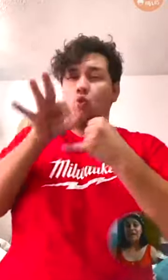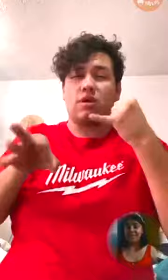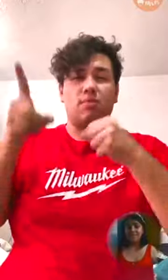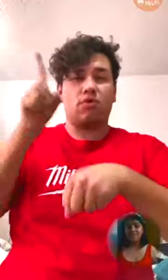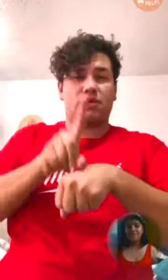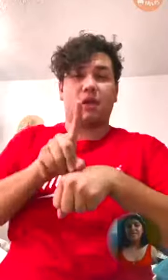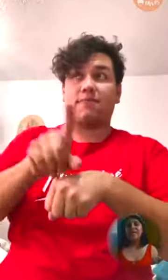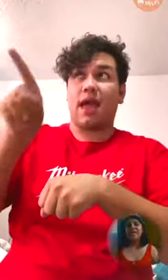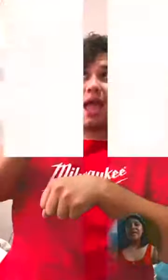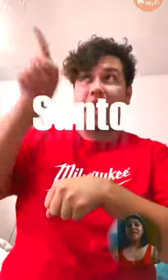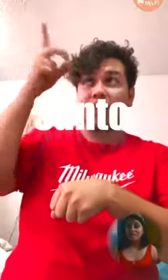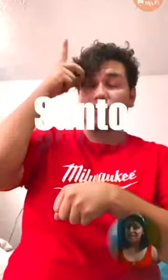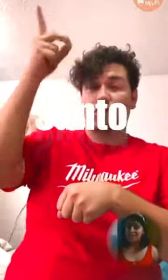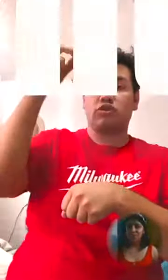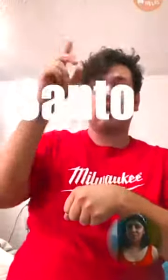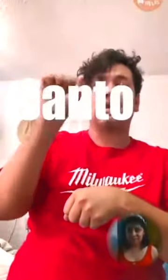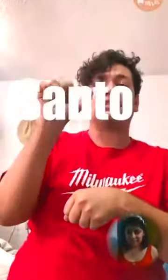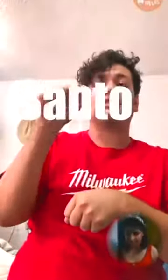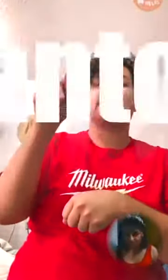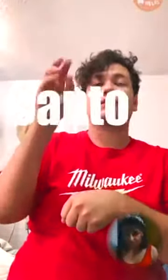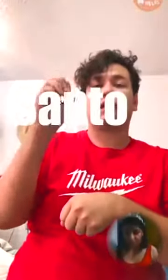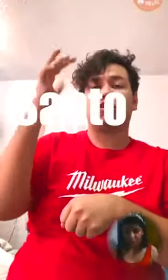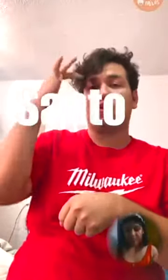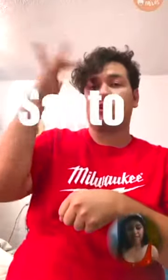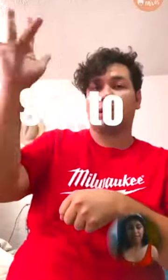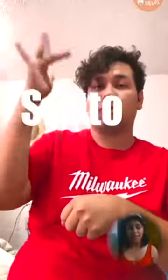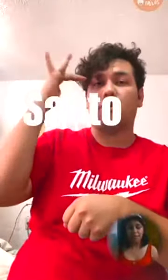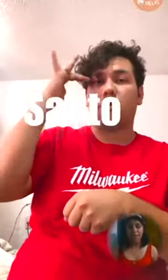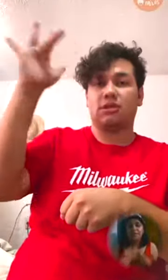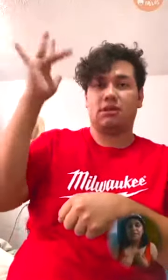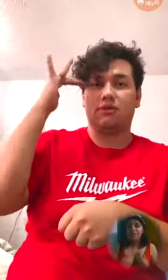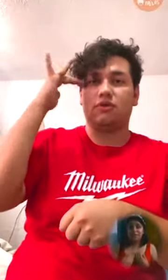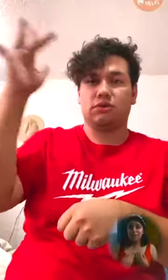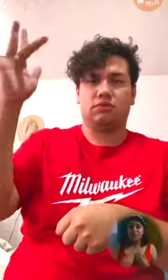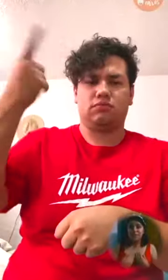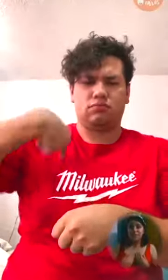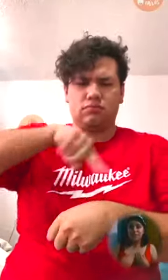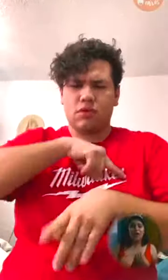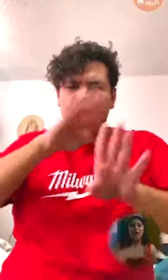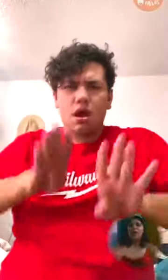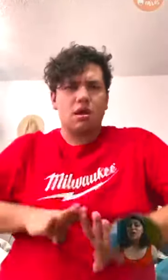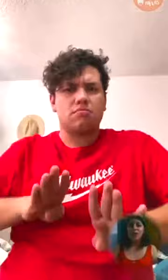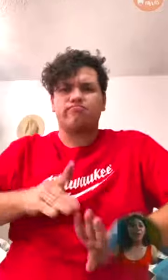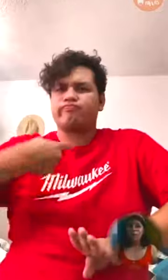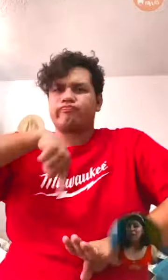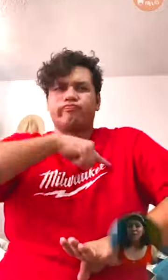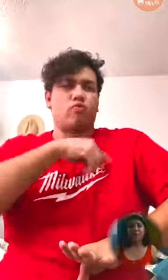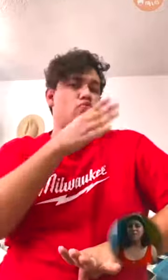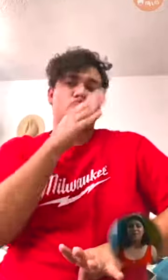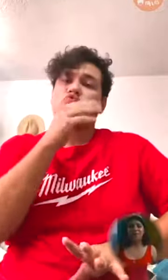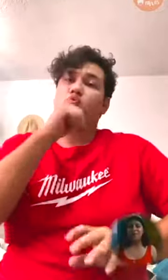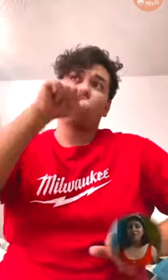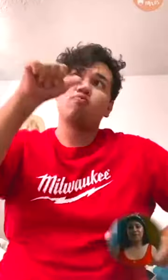ese Dios es santo, santo, santo, y en nuestra condición no podemos estar con Él.